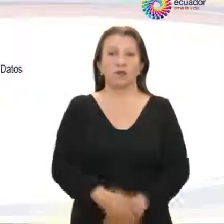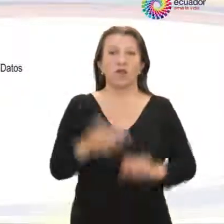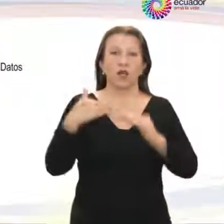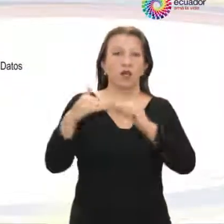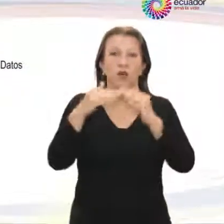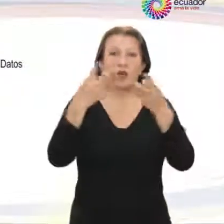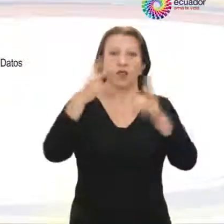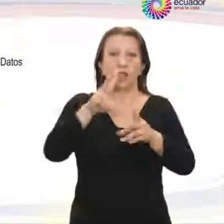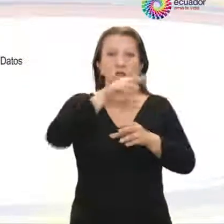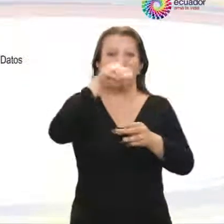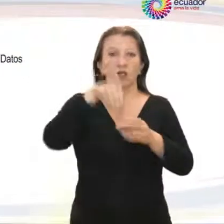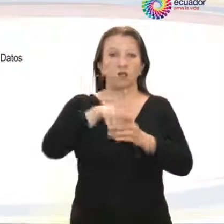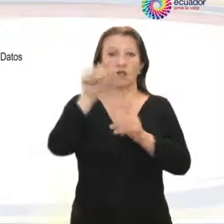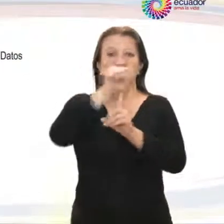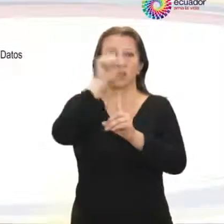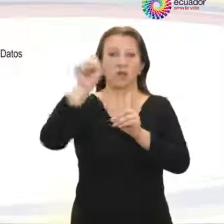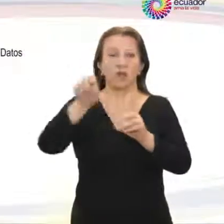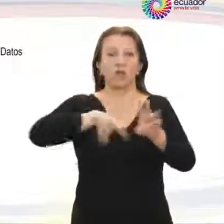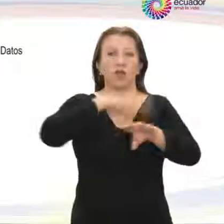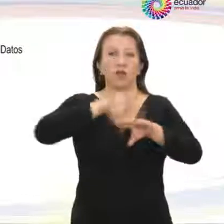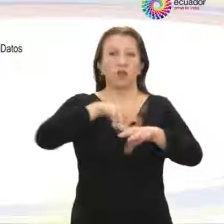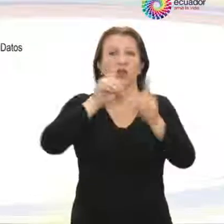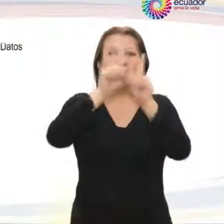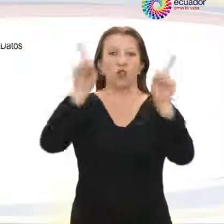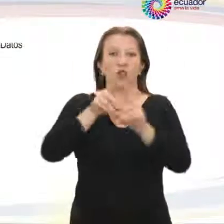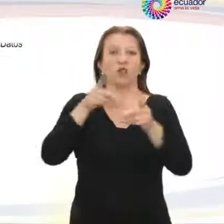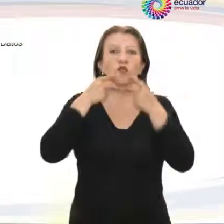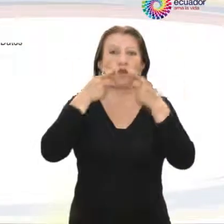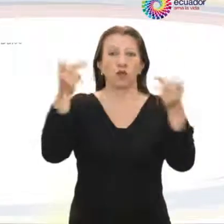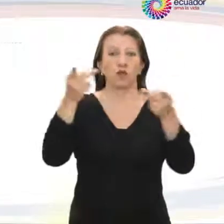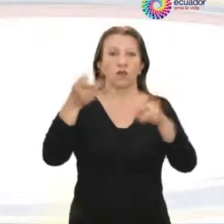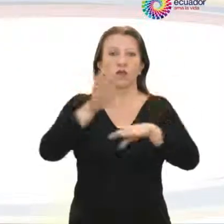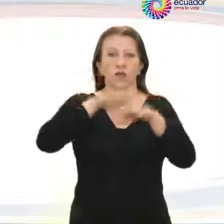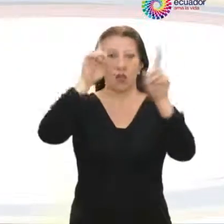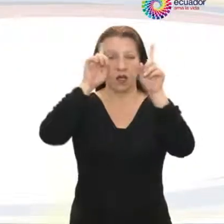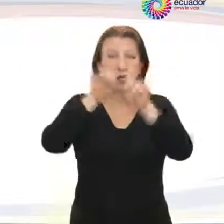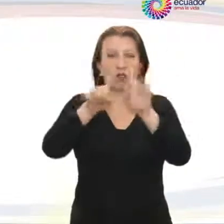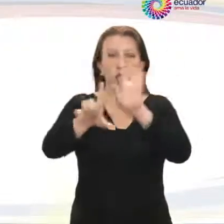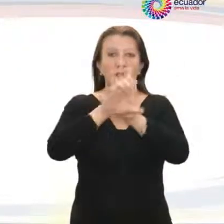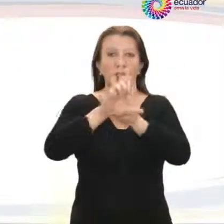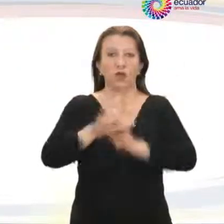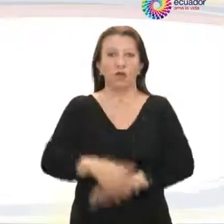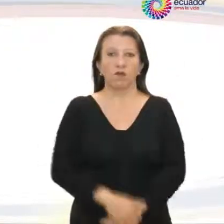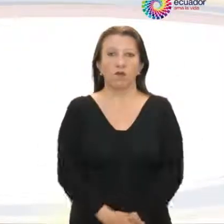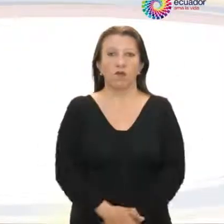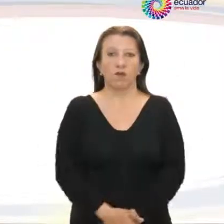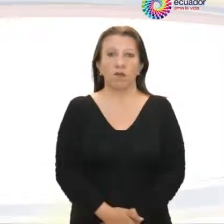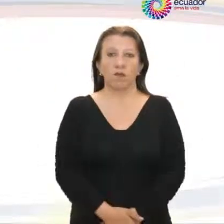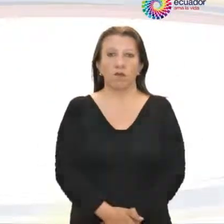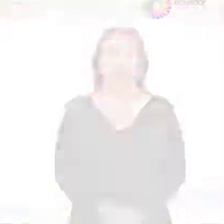el cual pasará a formar parte del Sistema Nacional de Datos Públicos de conformidad con la ley.